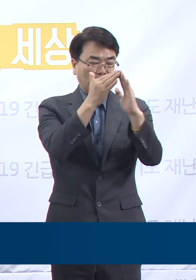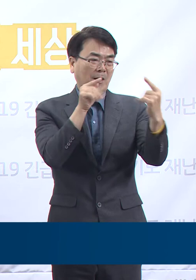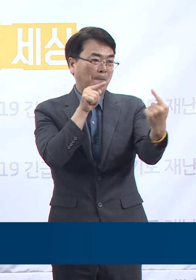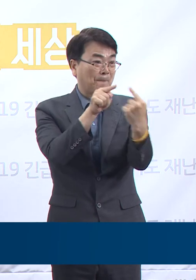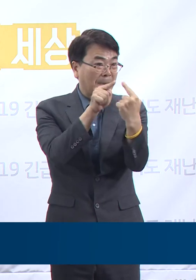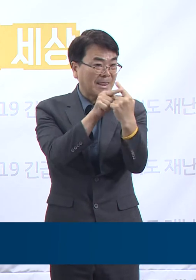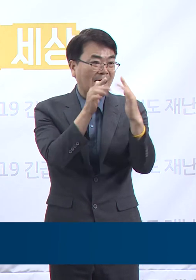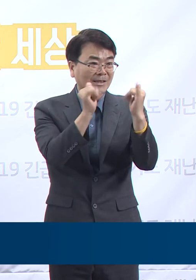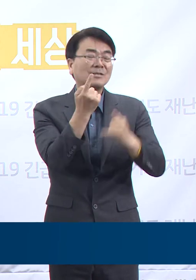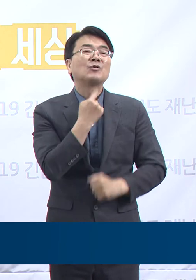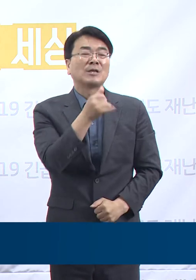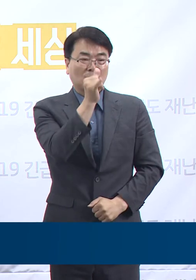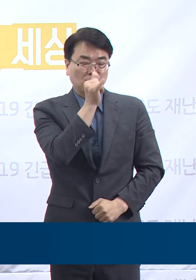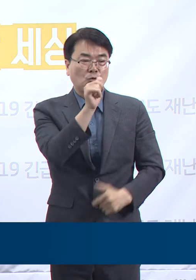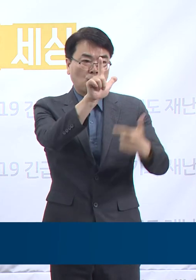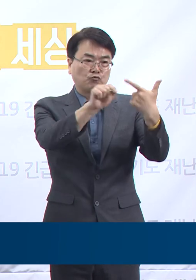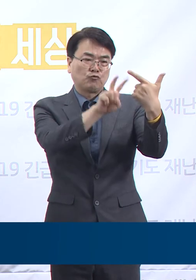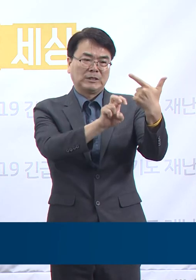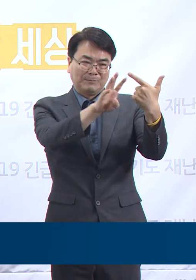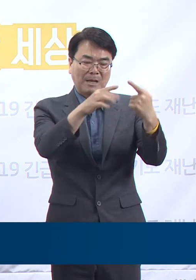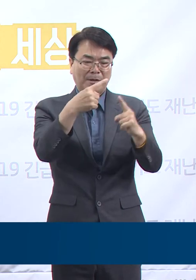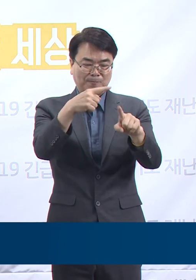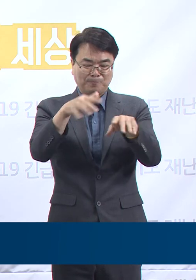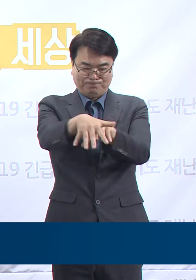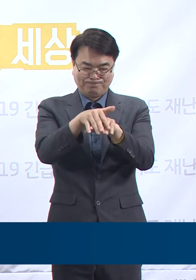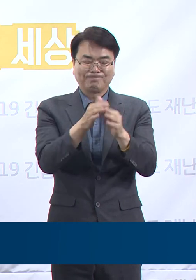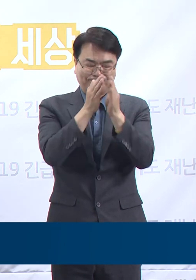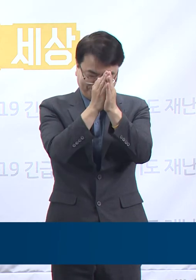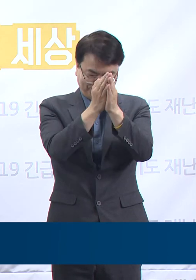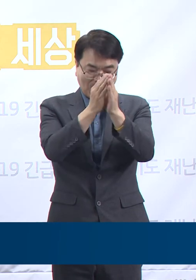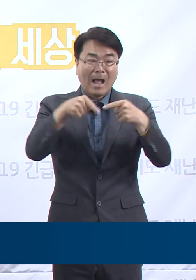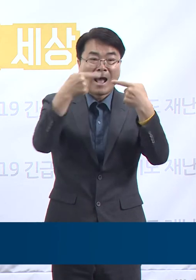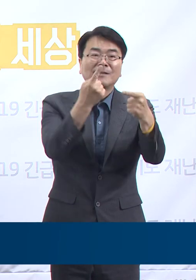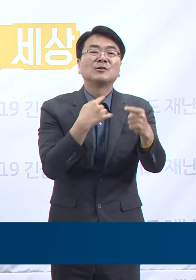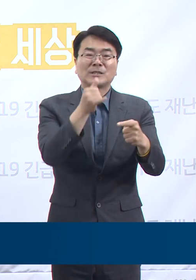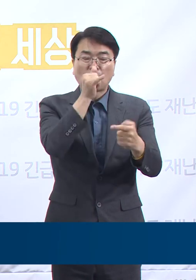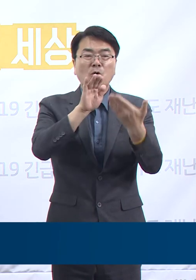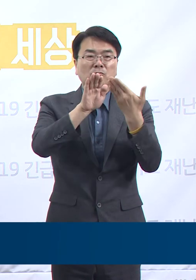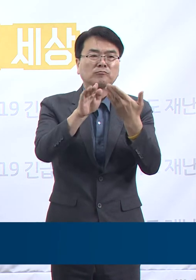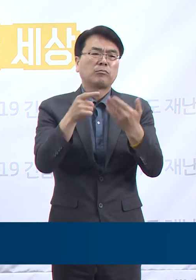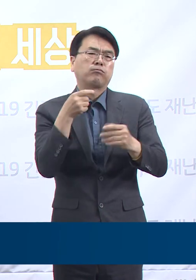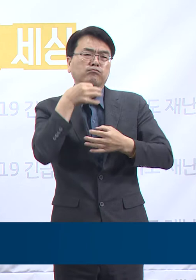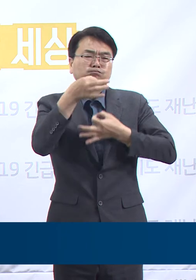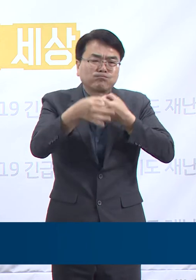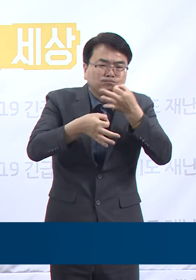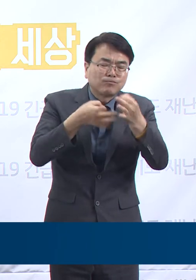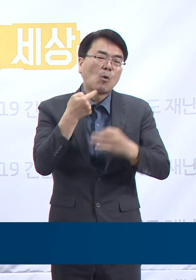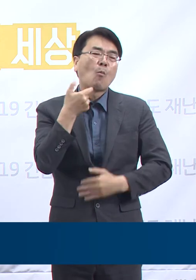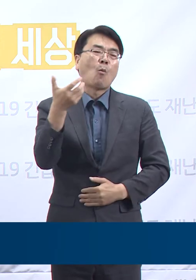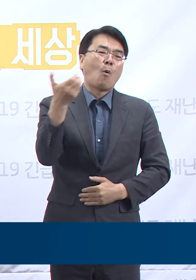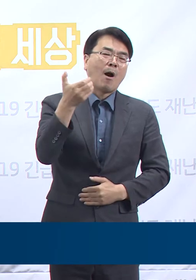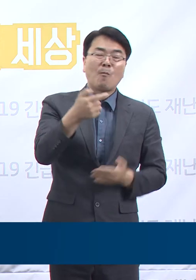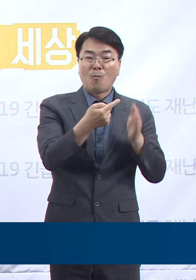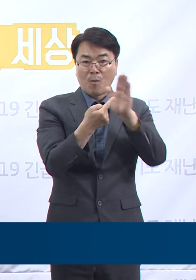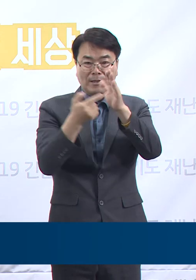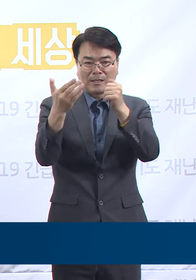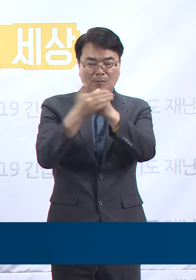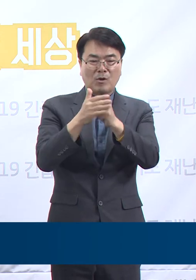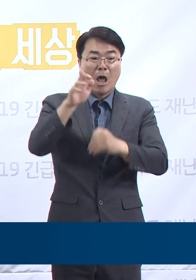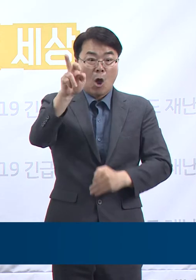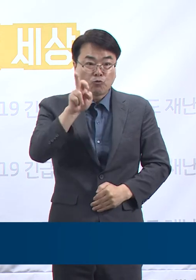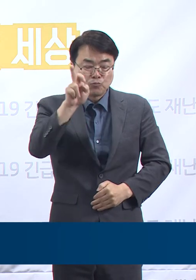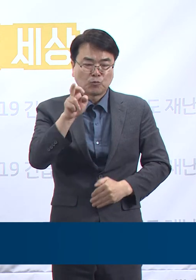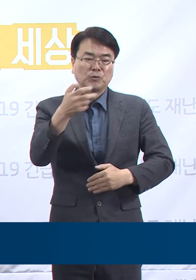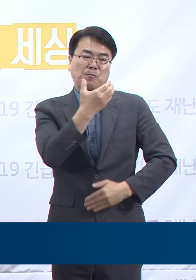6월 24일 예배에 참석하였으며 6월 26일 기침 및 인후통 등 증상이 발현되어 군포시 보건소